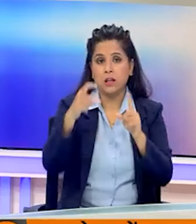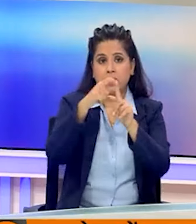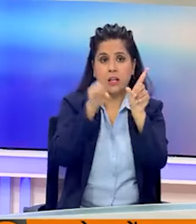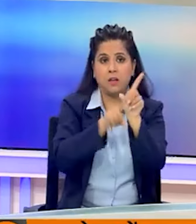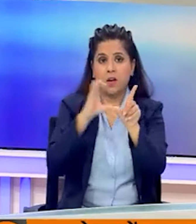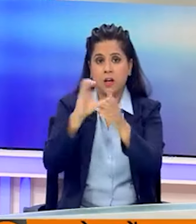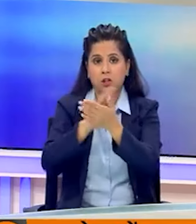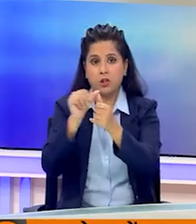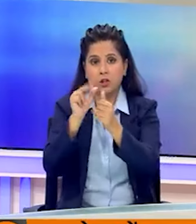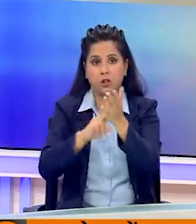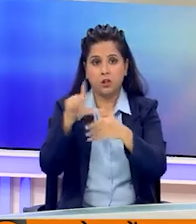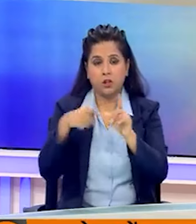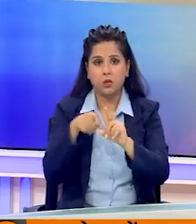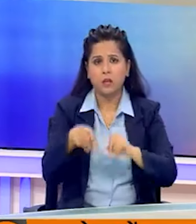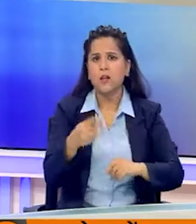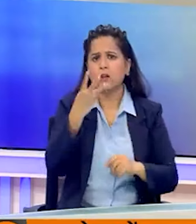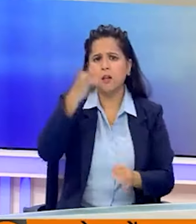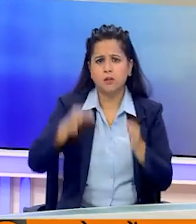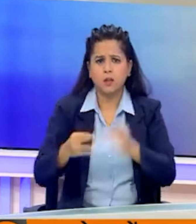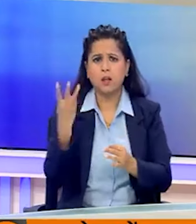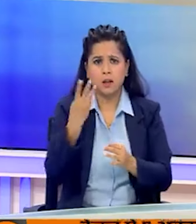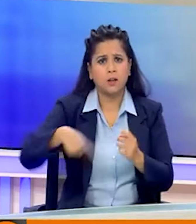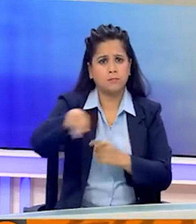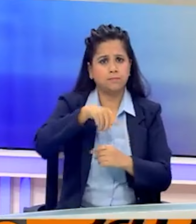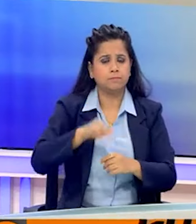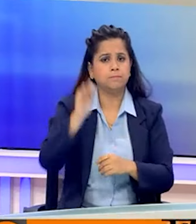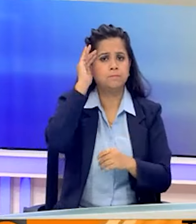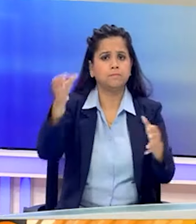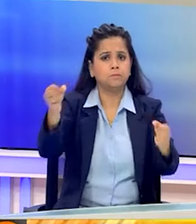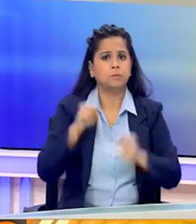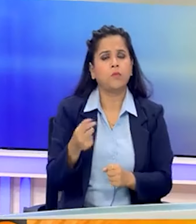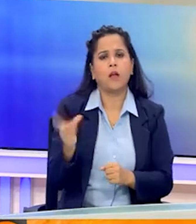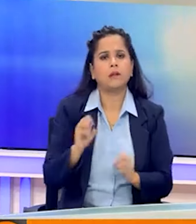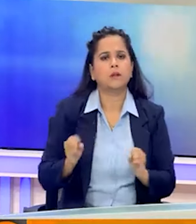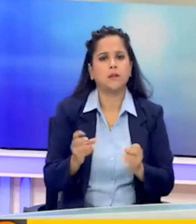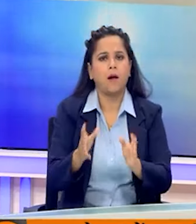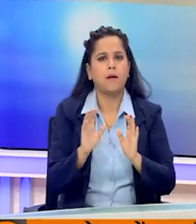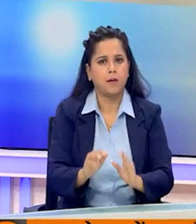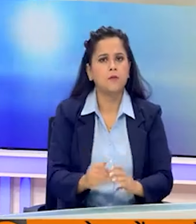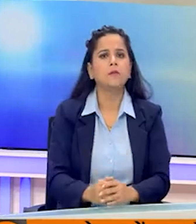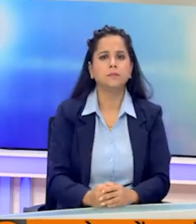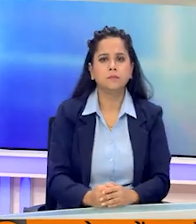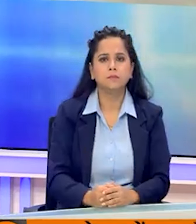चंद चूड के अदिक्ष्टा वाली तीन नियाय अधीशों की पीट इस मामले की सुनवाई फिर से शुरू करेगी।